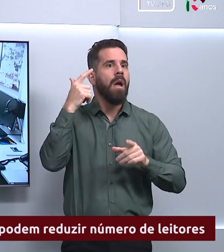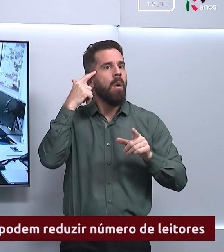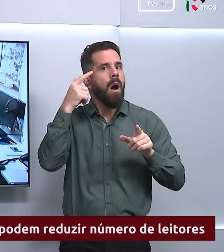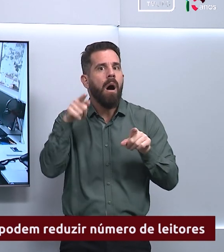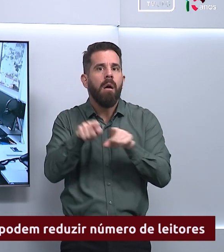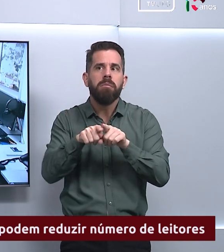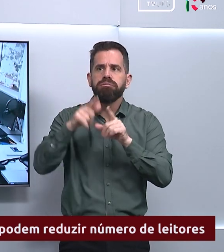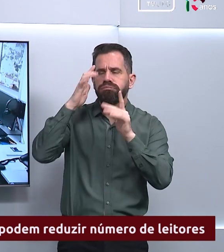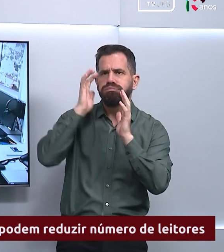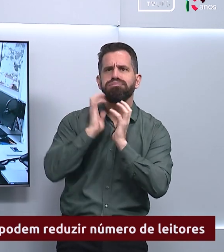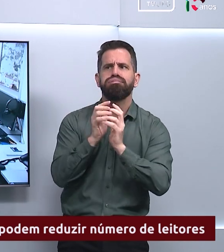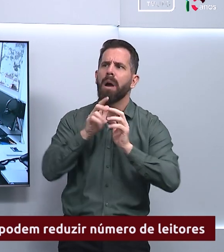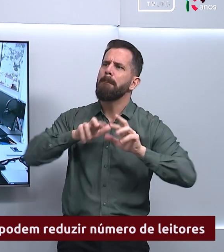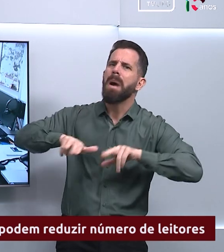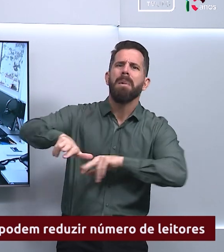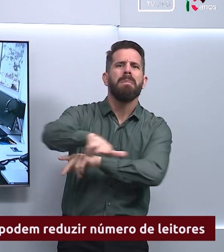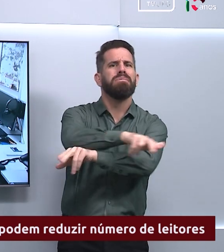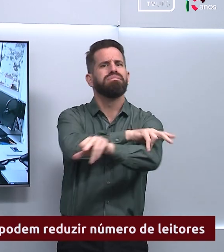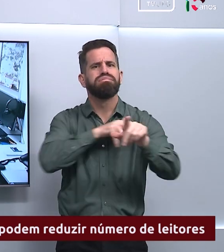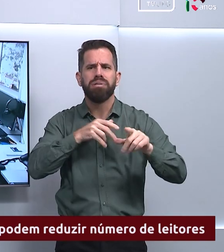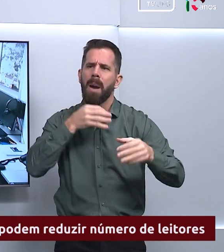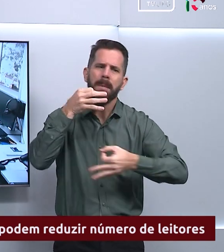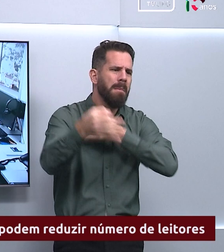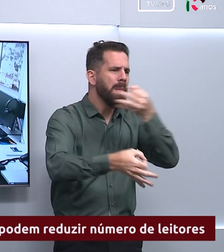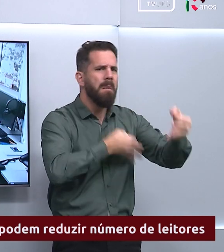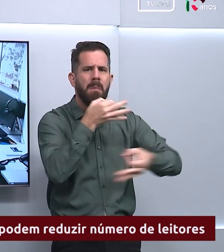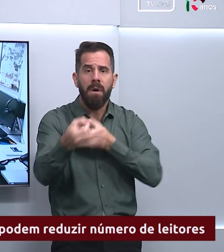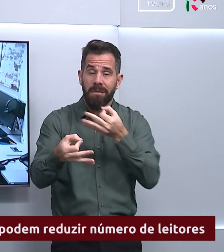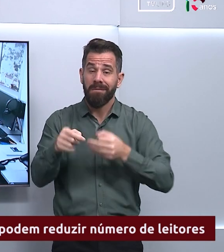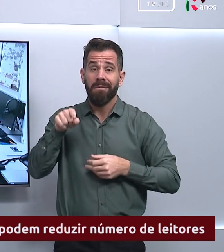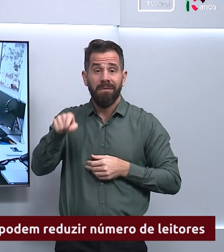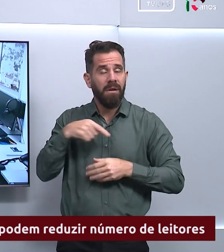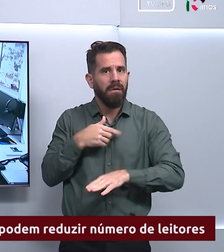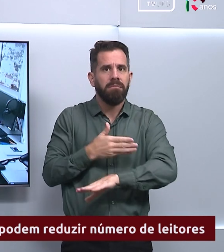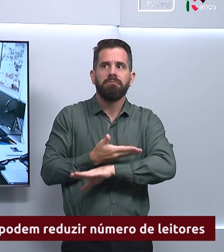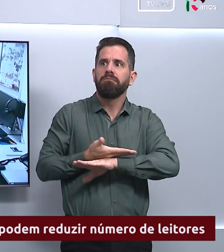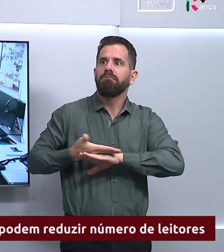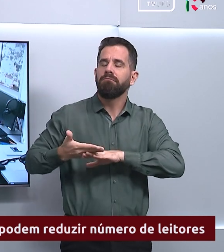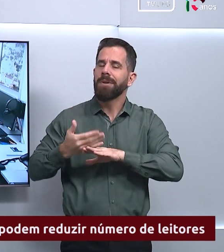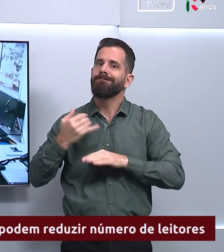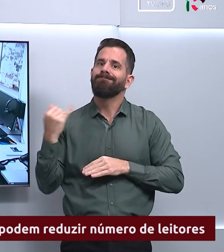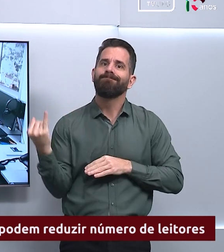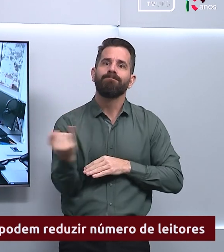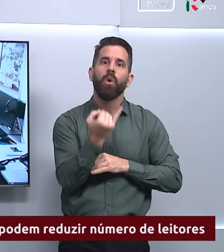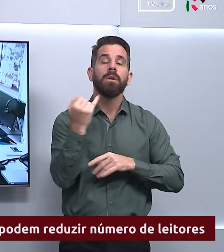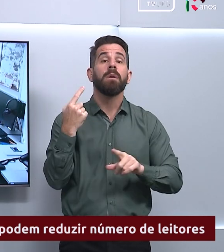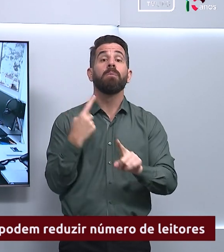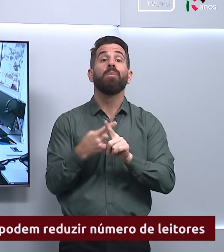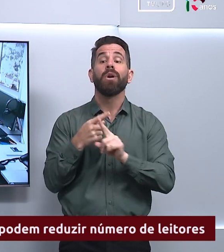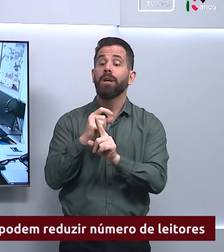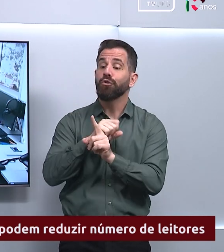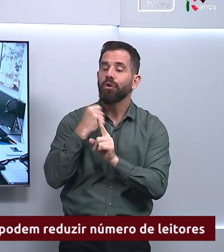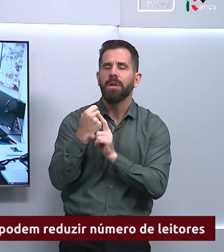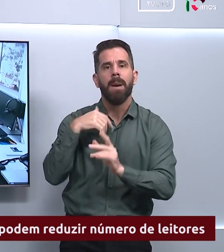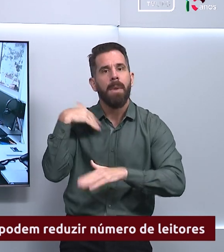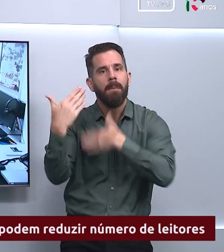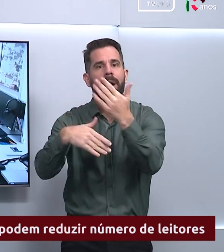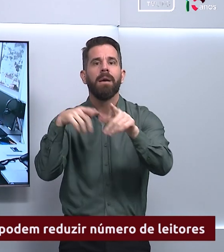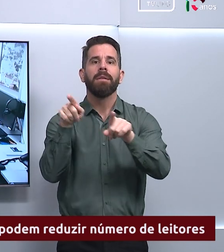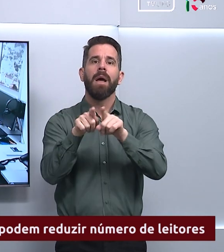capacidade de reflexão crítica, habilidades essenciais para o desenvolvimento social e político.